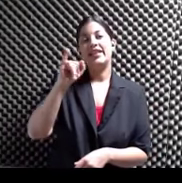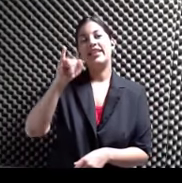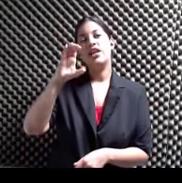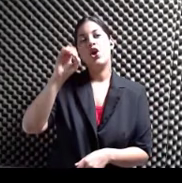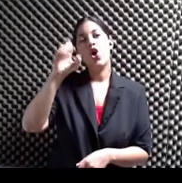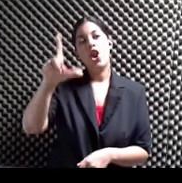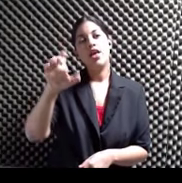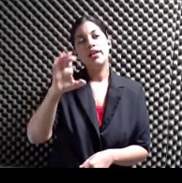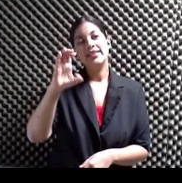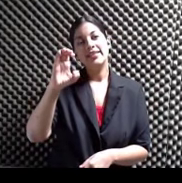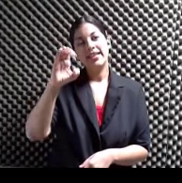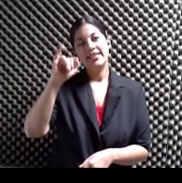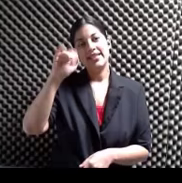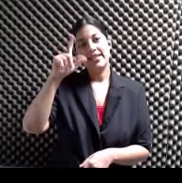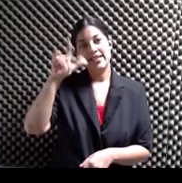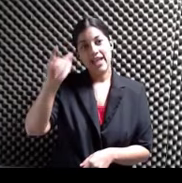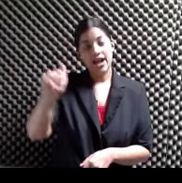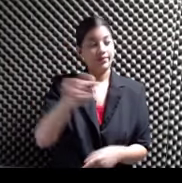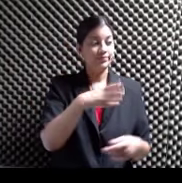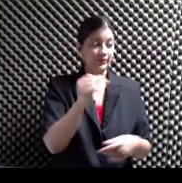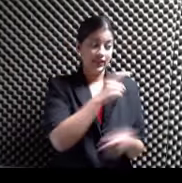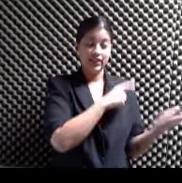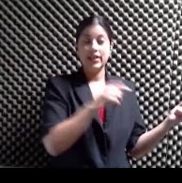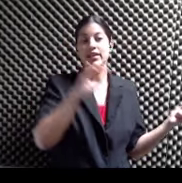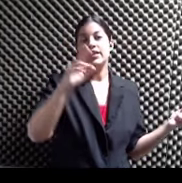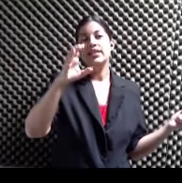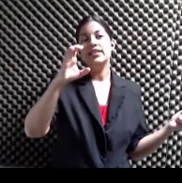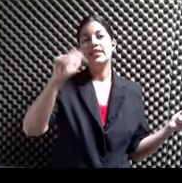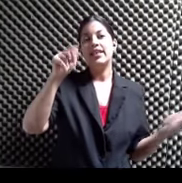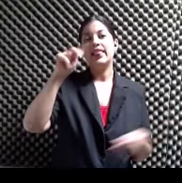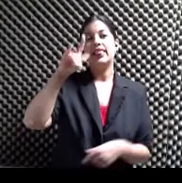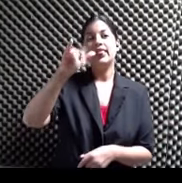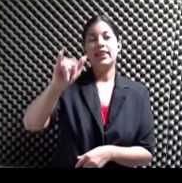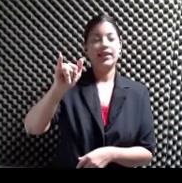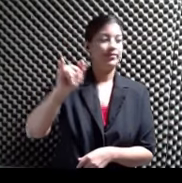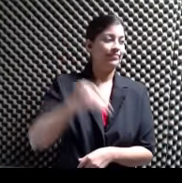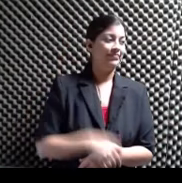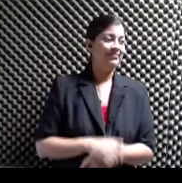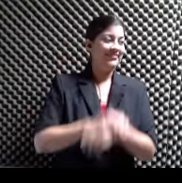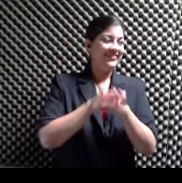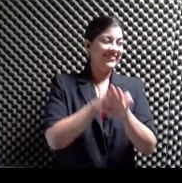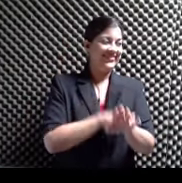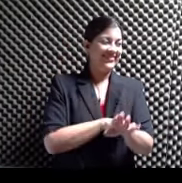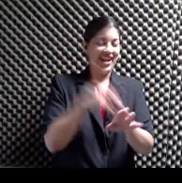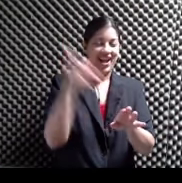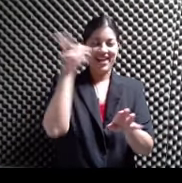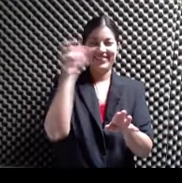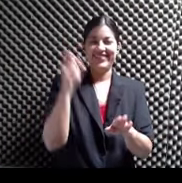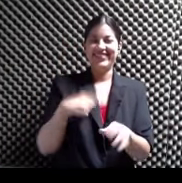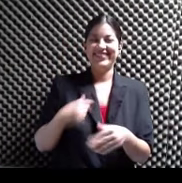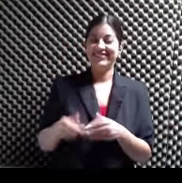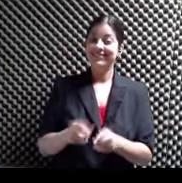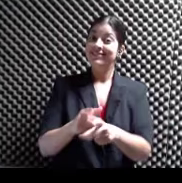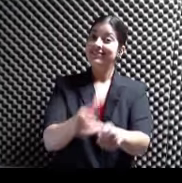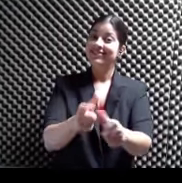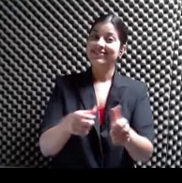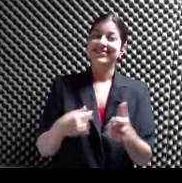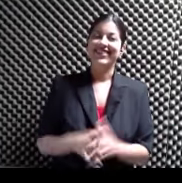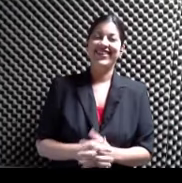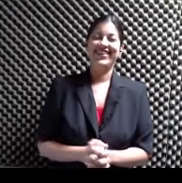Y Tegucigalpa De Cindy Jiménez Vera Y voy un poco más suave Porque si no Mayra Ya te están mirando mal Está